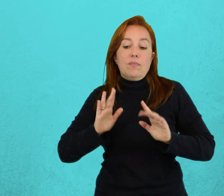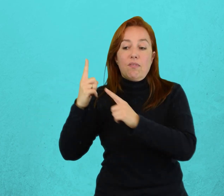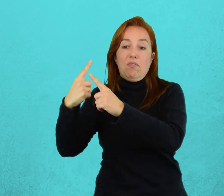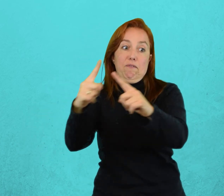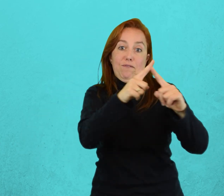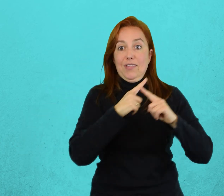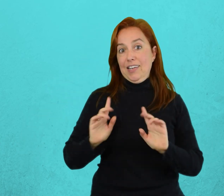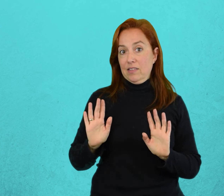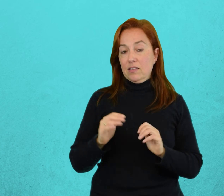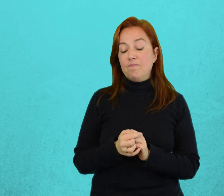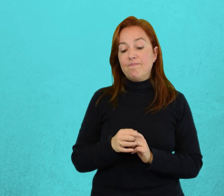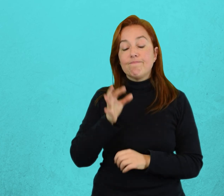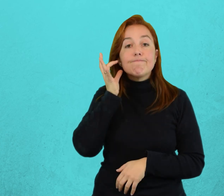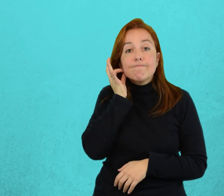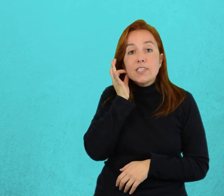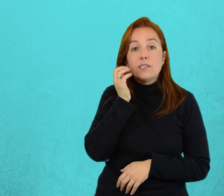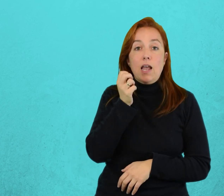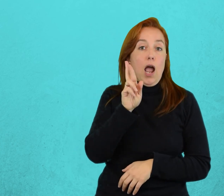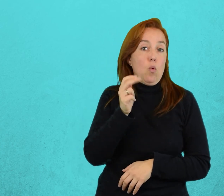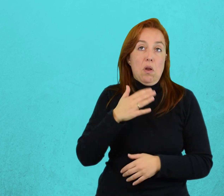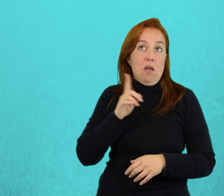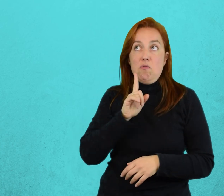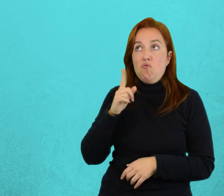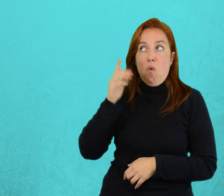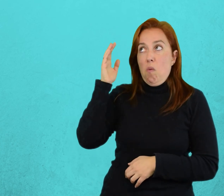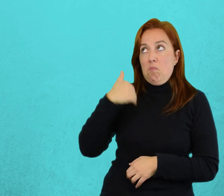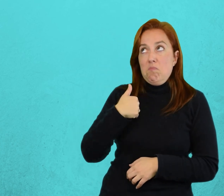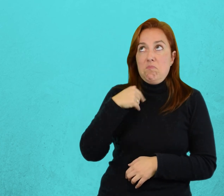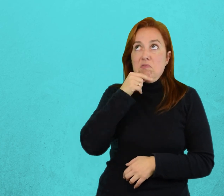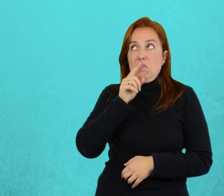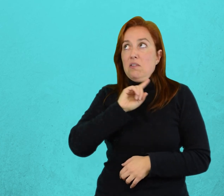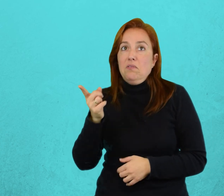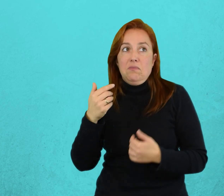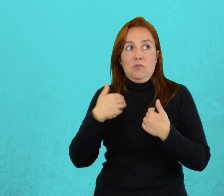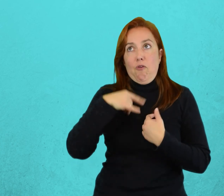Y Aura, que no era autoridad, ni vaca, ni hombre, le apretaba la mano.